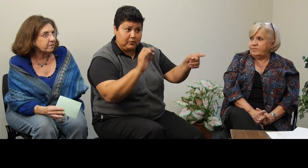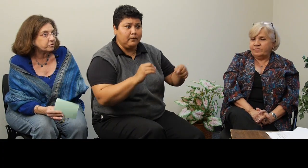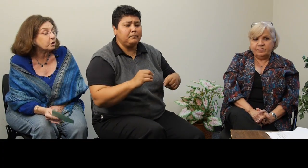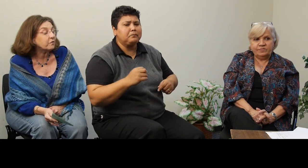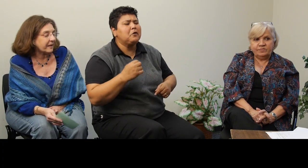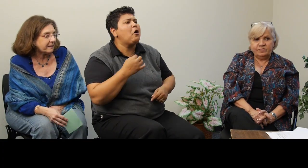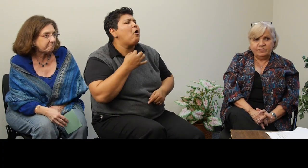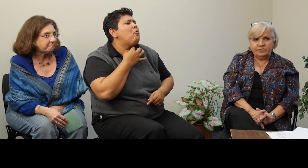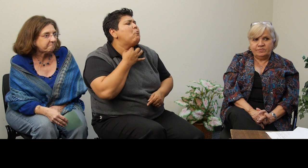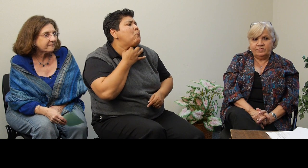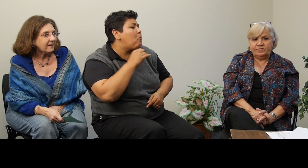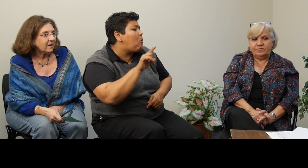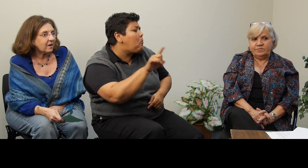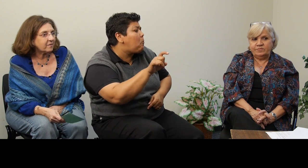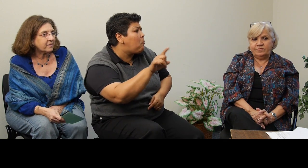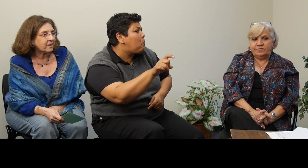All right.